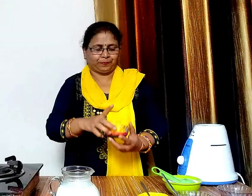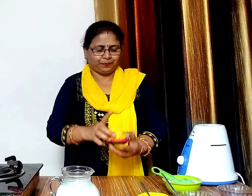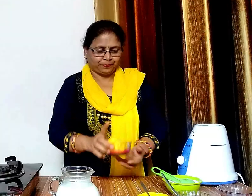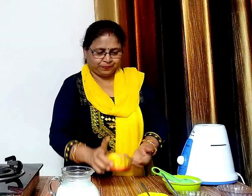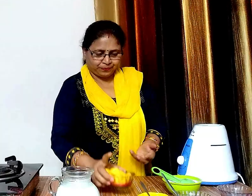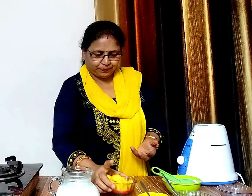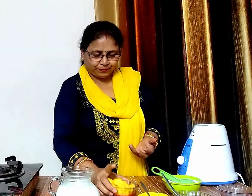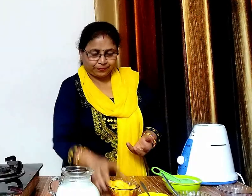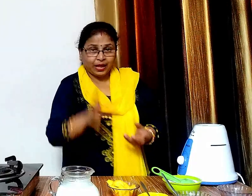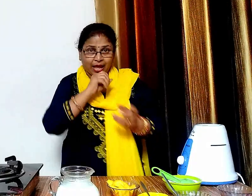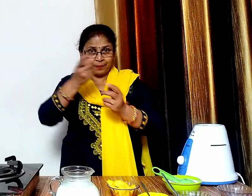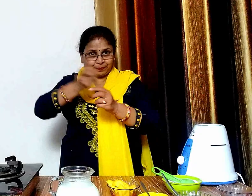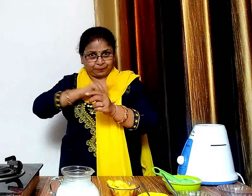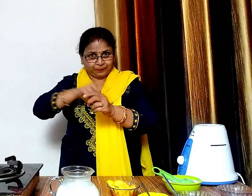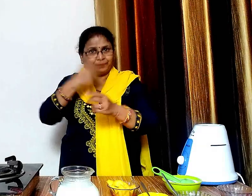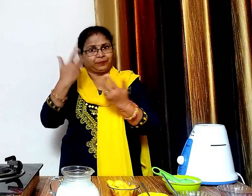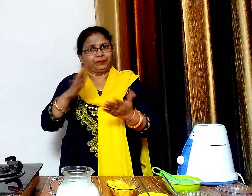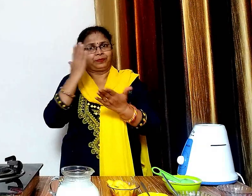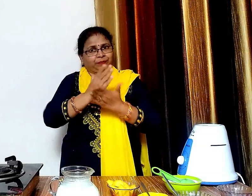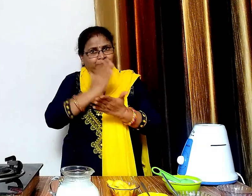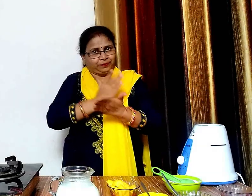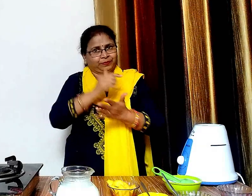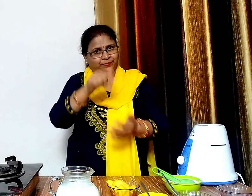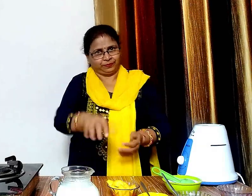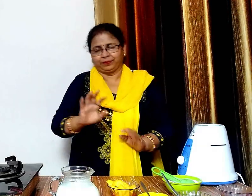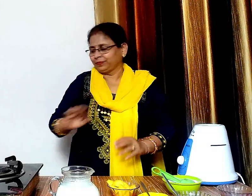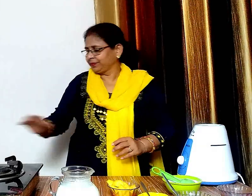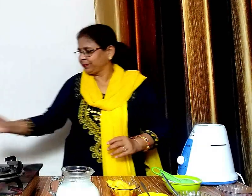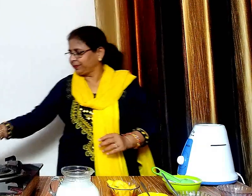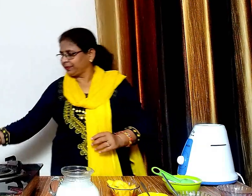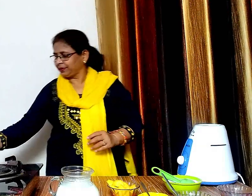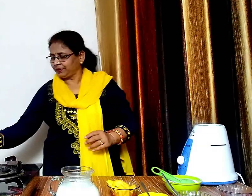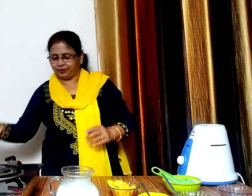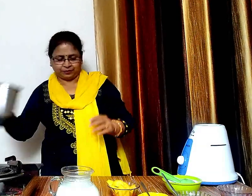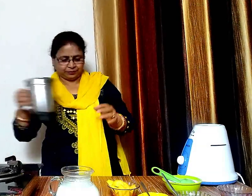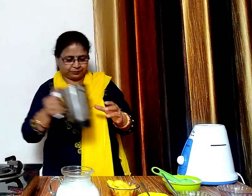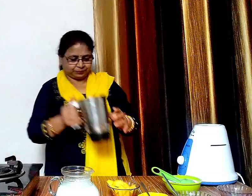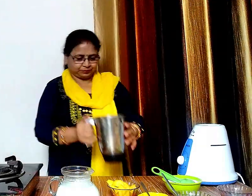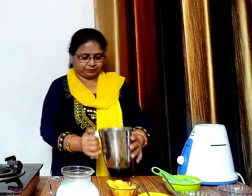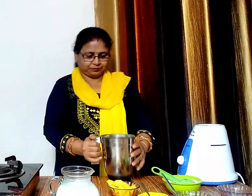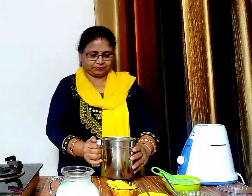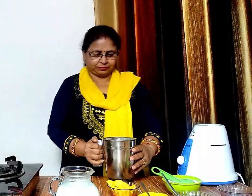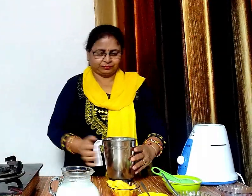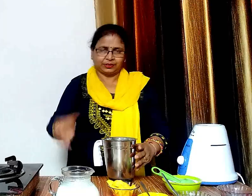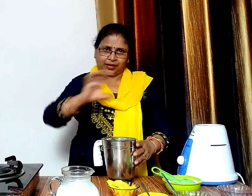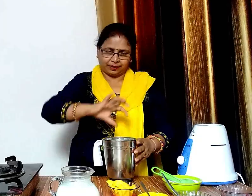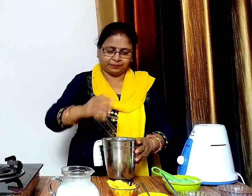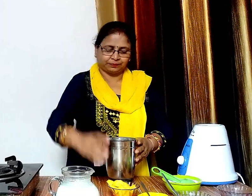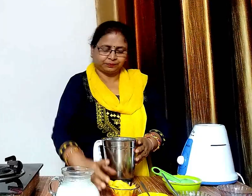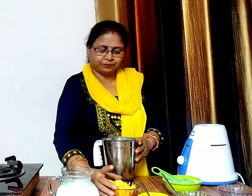मैंगो शेक बनाने के लिए हमने पहले ही आम को छील कर और काट कर रख लिया था अब हम एक मिक्सी जार लेंगे और उसमें कुछ